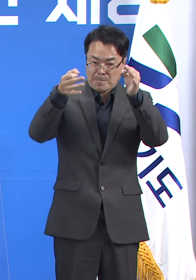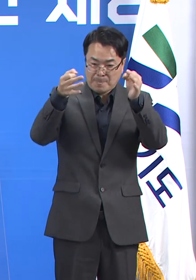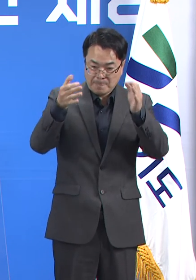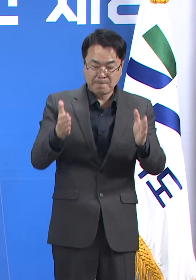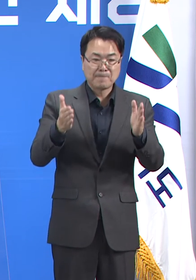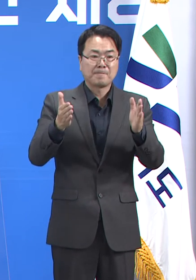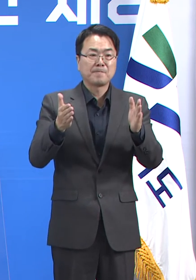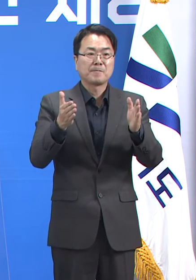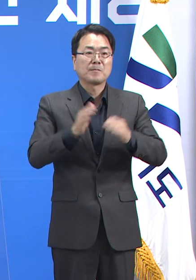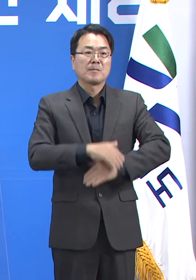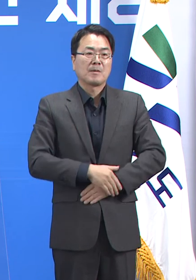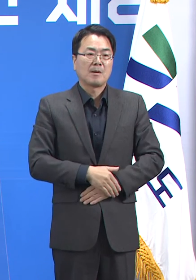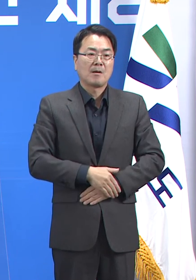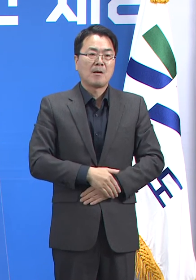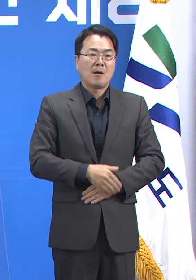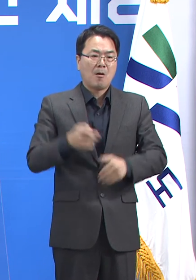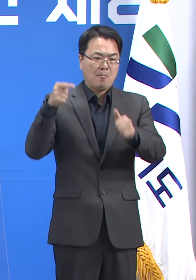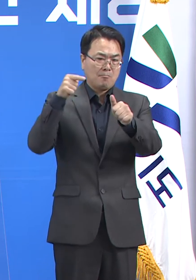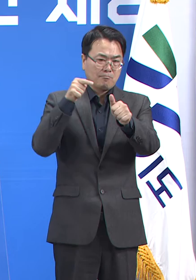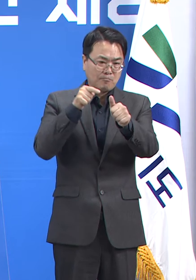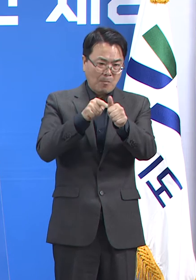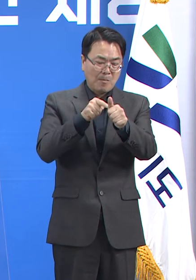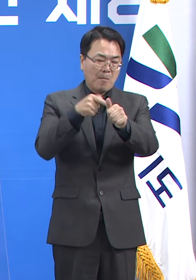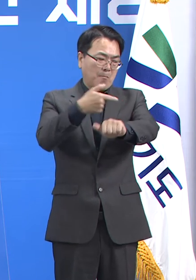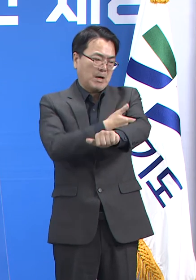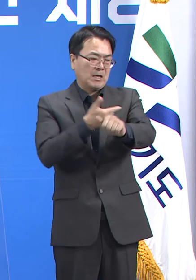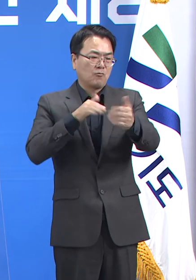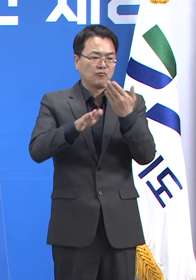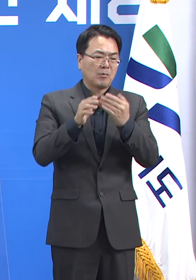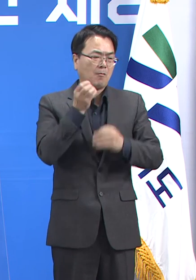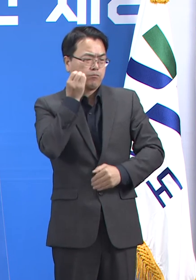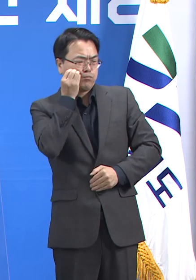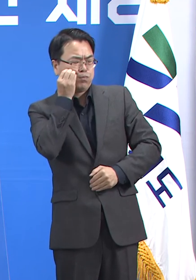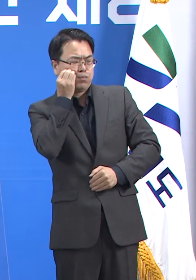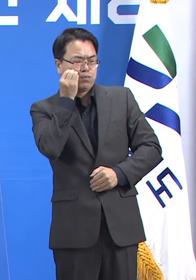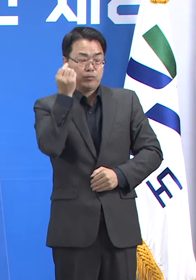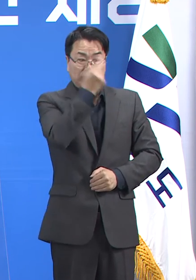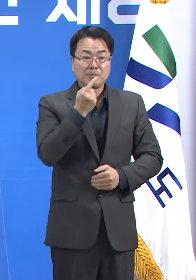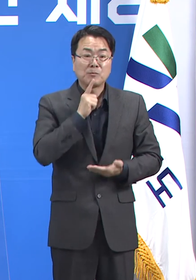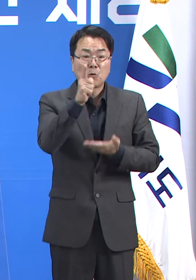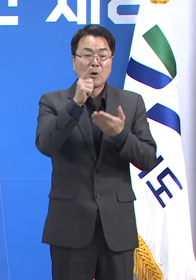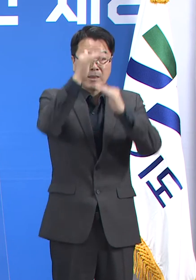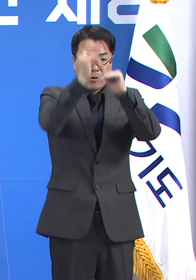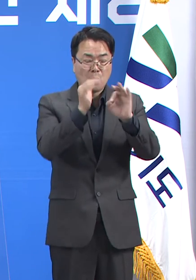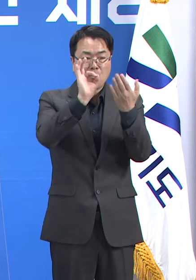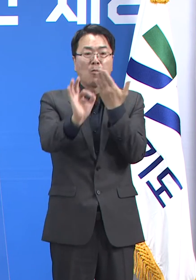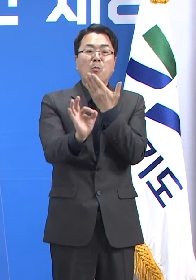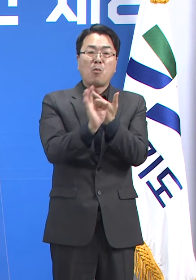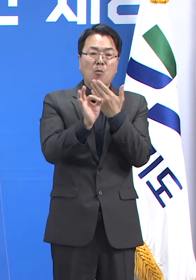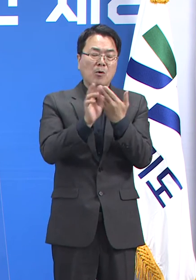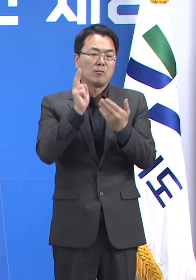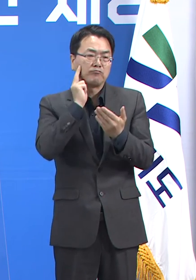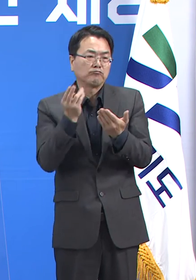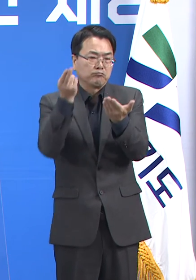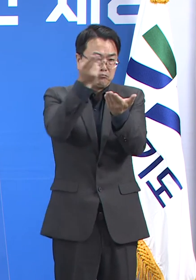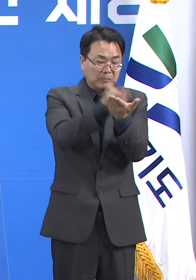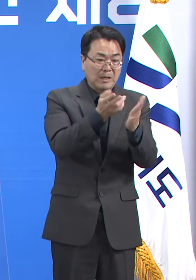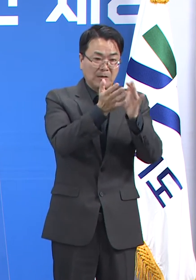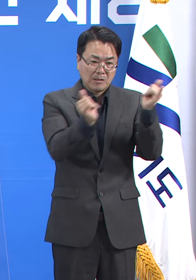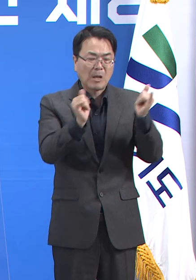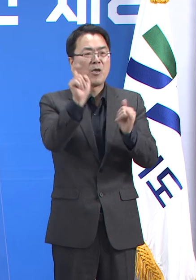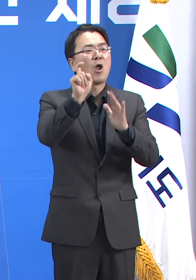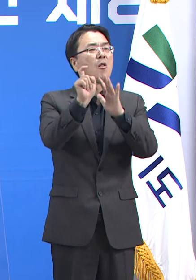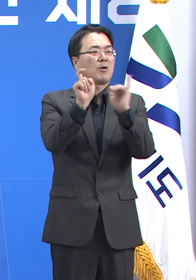,857건의 백신 이상 반응 신고가 있었습니다. 대부분은 경청 사례입니다. 중환자실 입원 등 중증 사례는